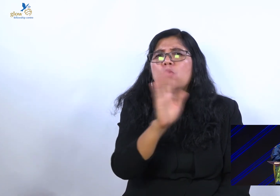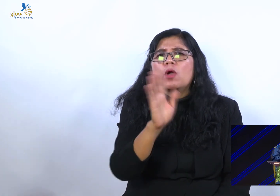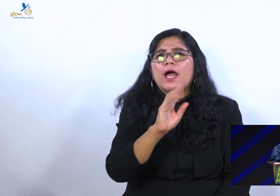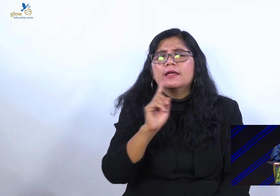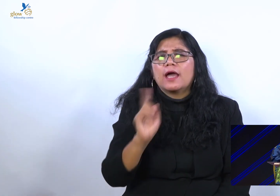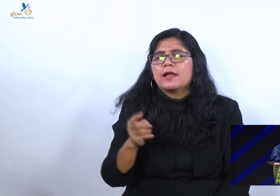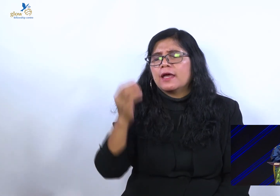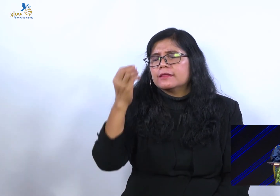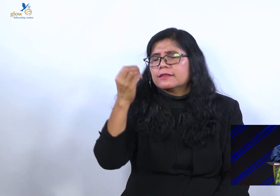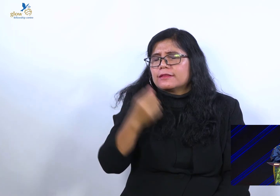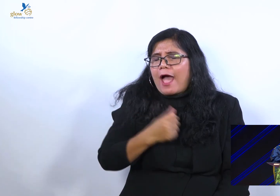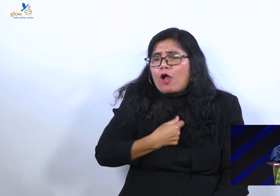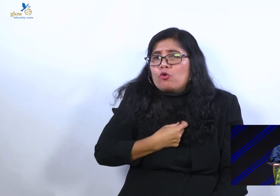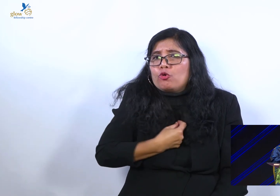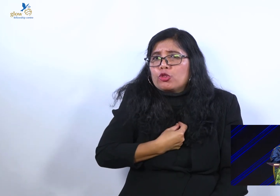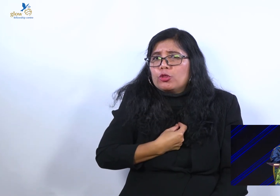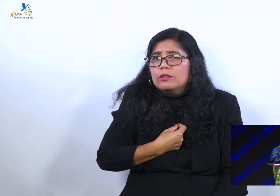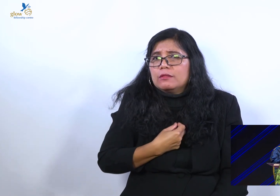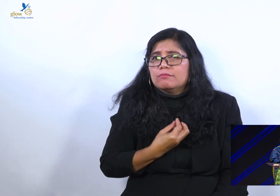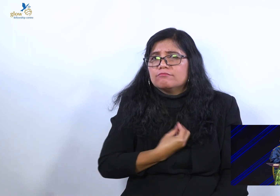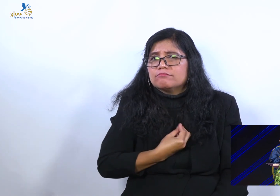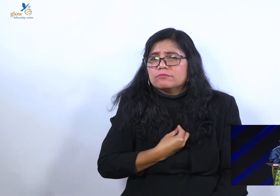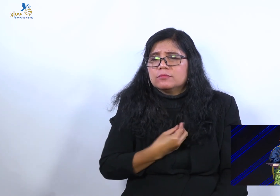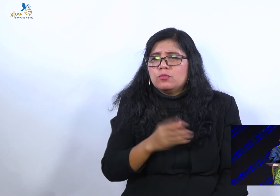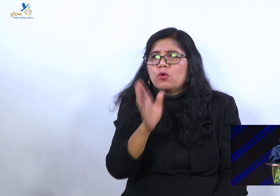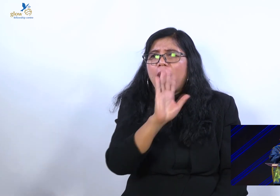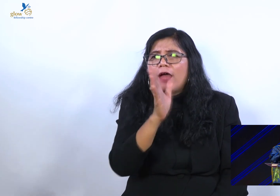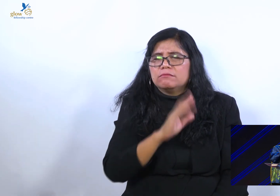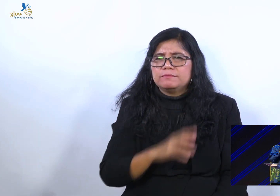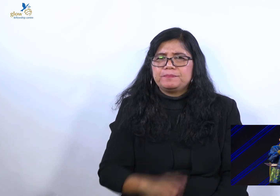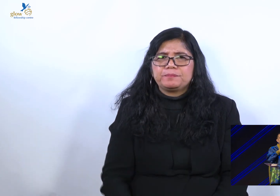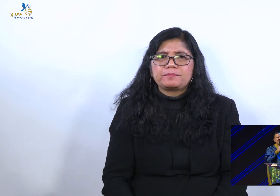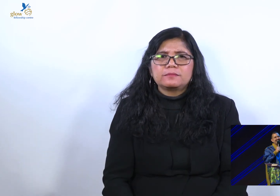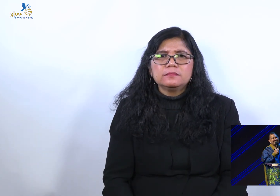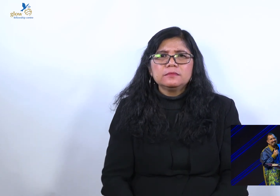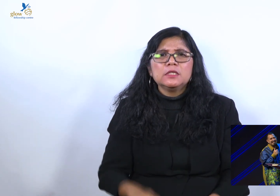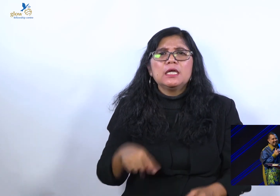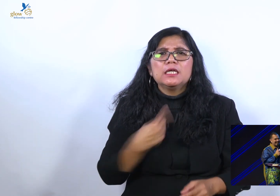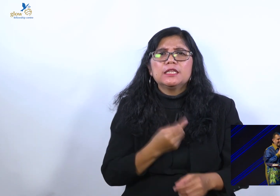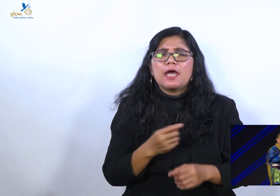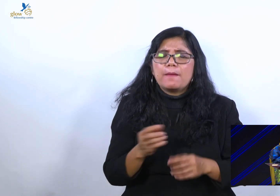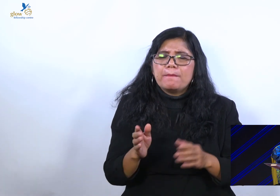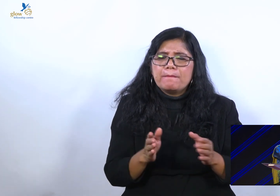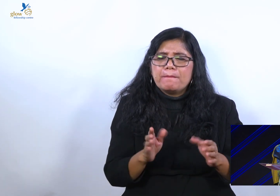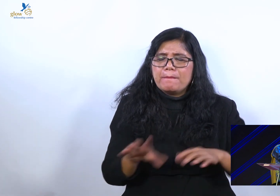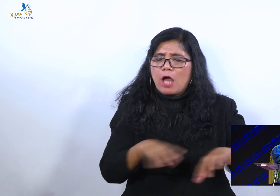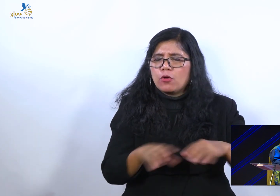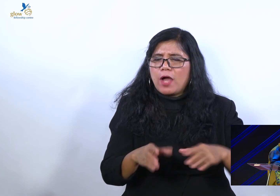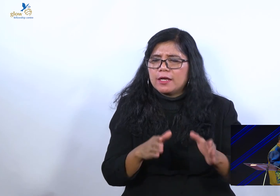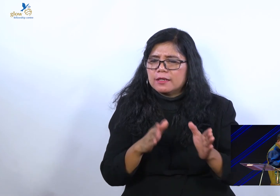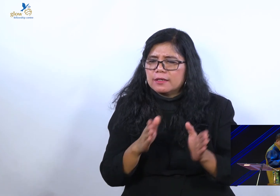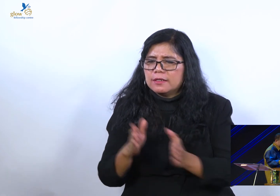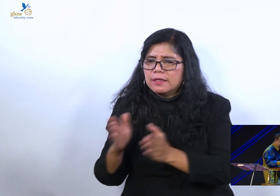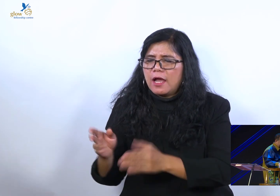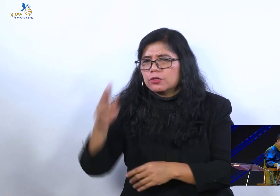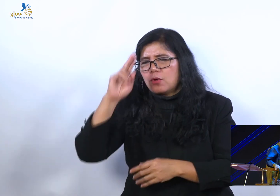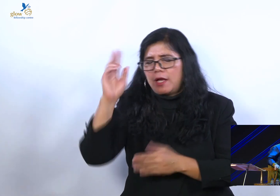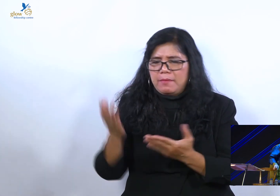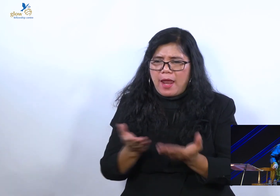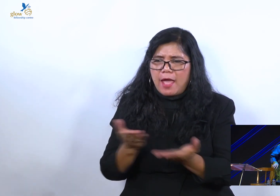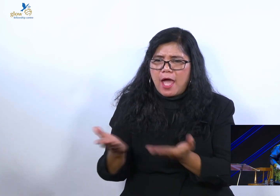Sama orang yang karena mengenal Yesus sebagai Tuhan yang juru selamat yang begitu mengasihi dia. Kenapa kita melayani Tuhan?